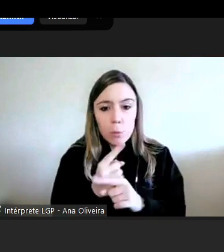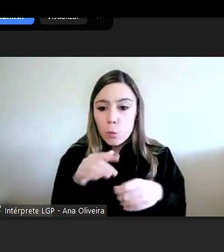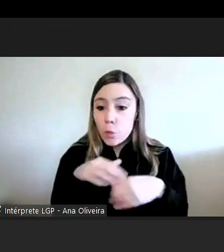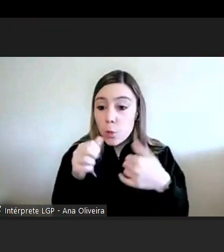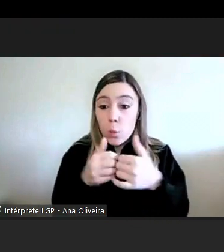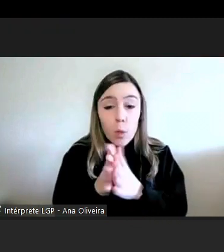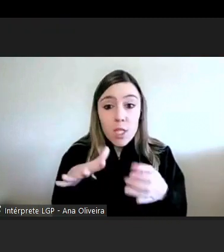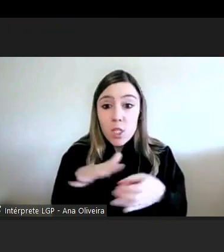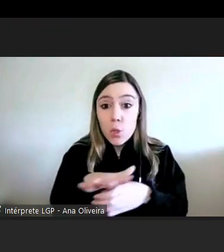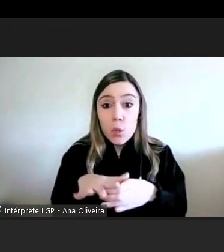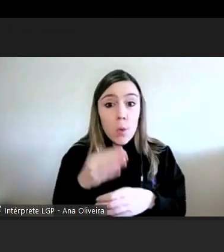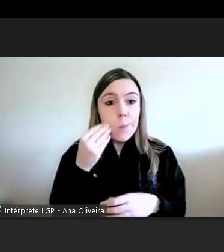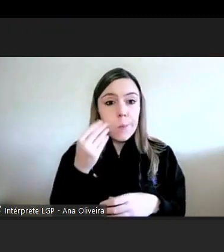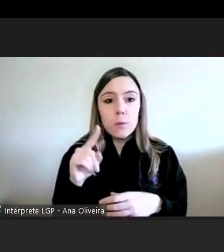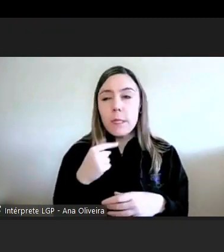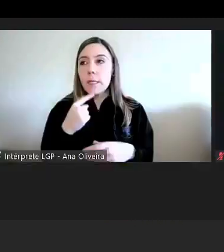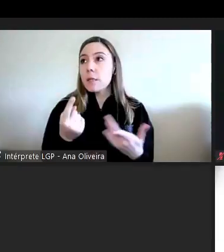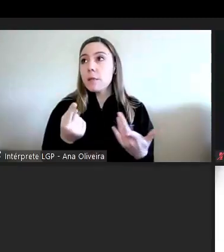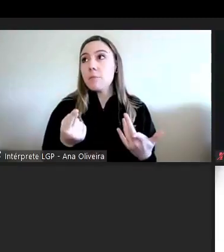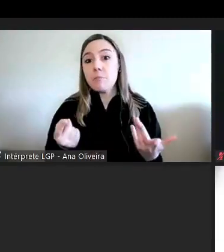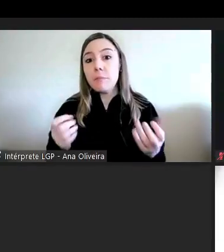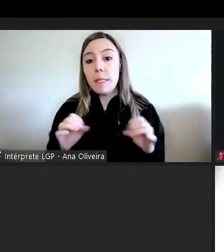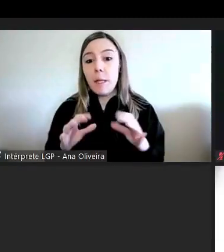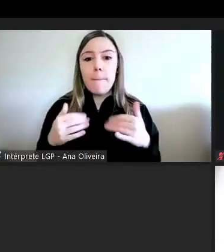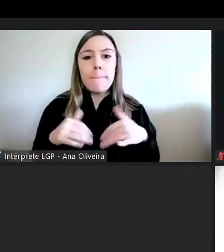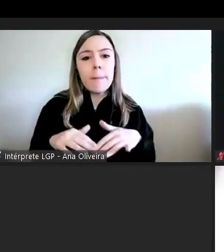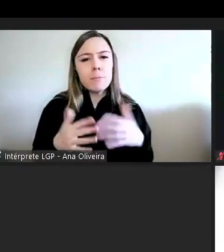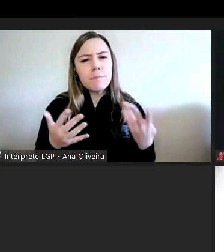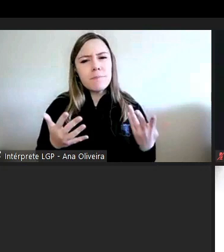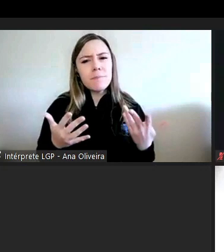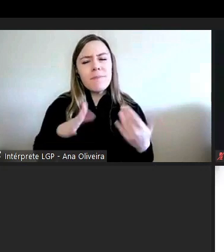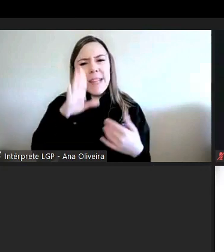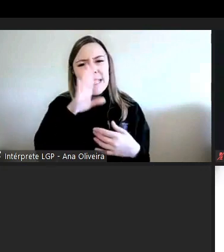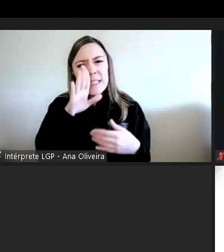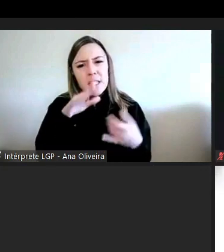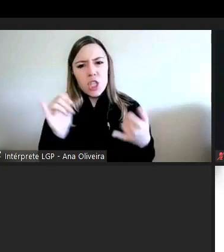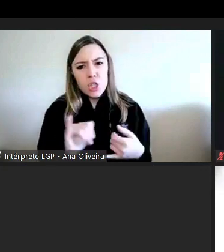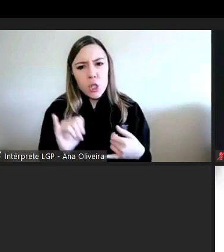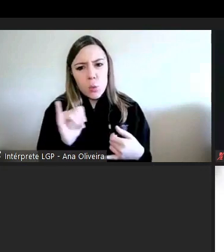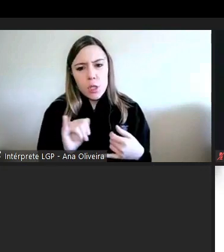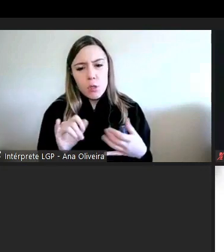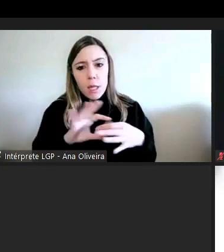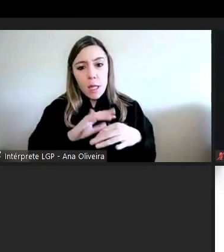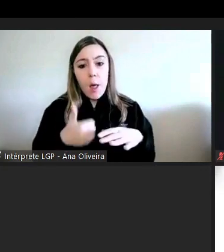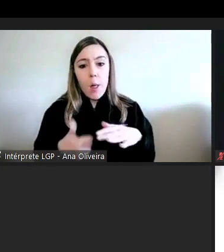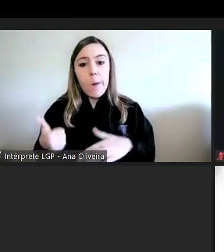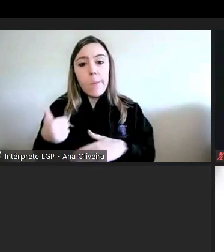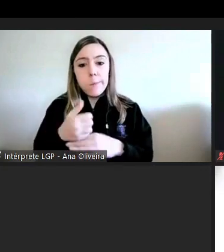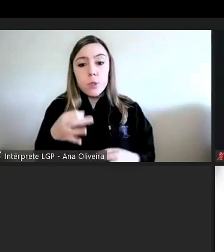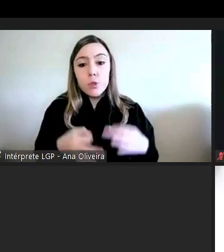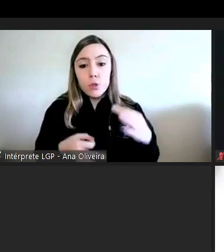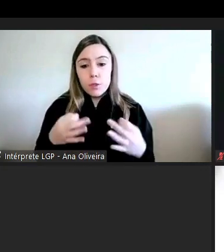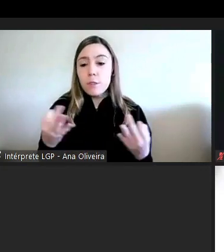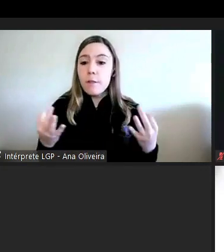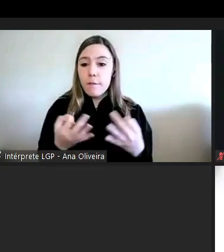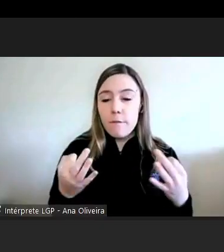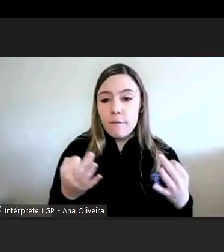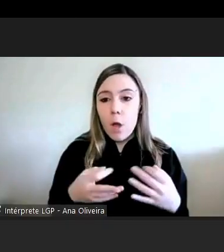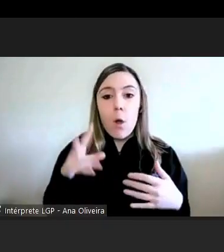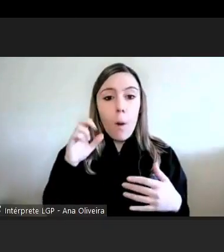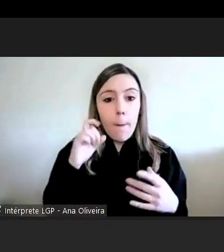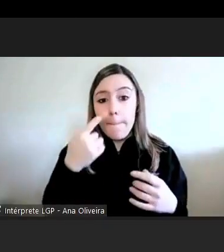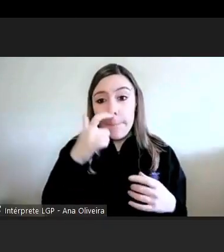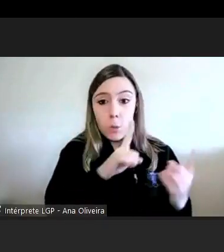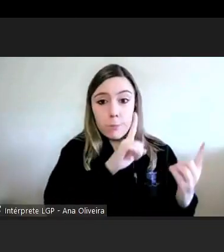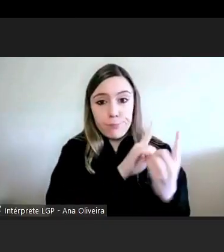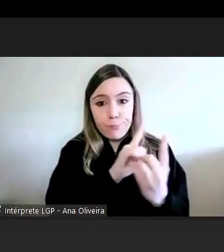dita como sendo clara ora bem é muito difícil não sendo por uma instituição como o provedor de justiça que ouve diretamente cidadão a cidadão